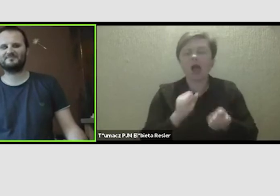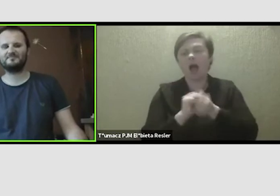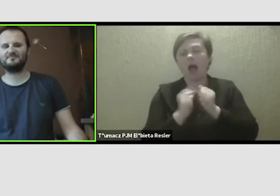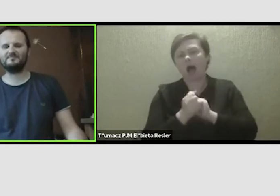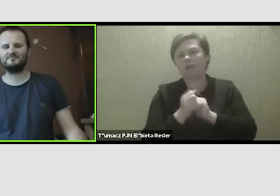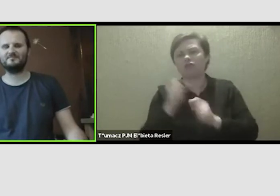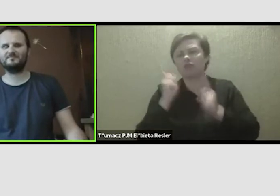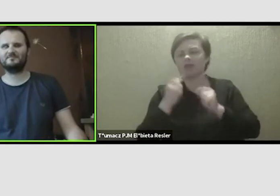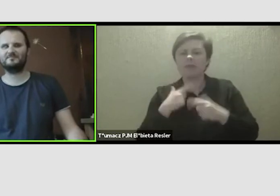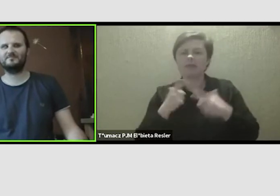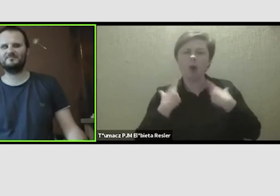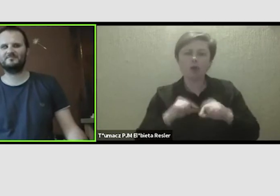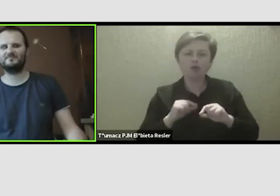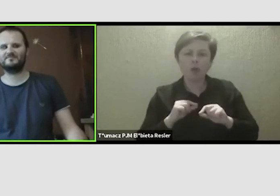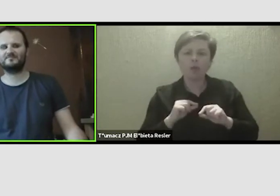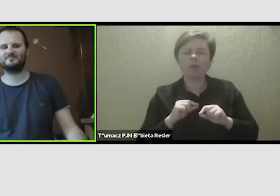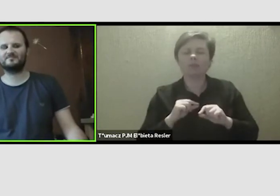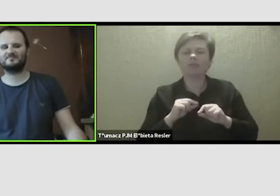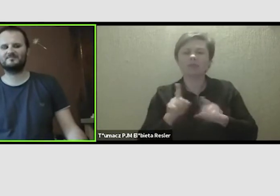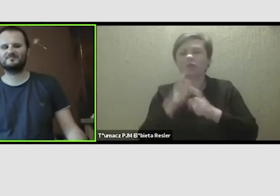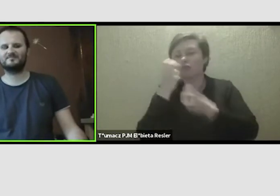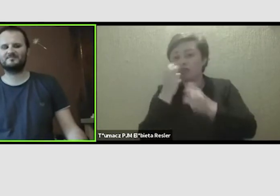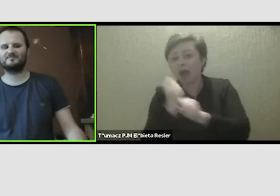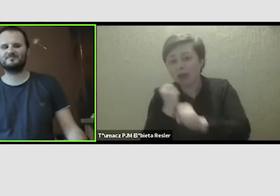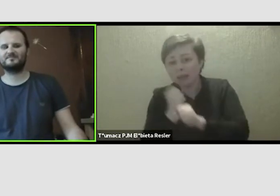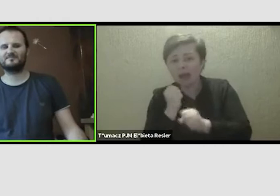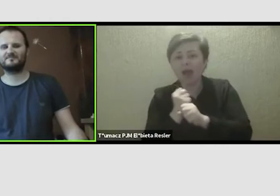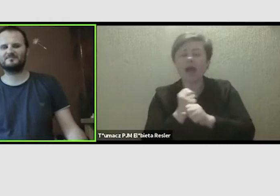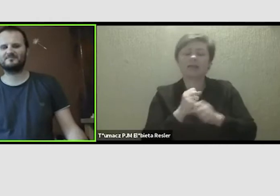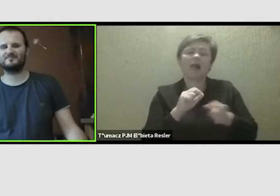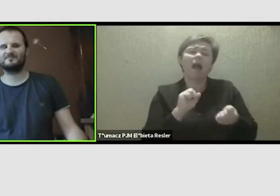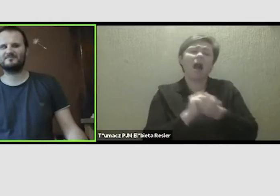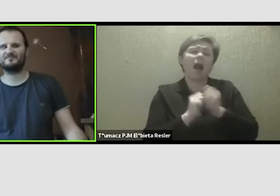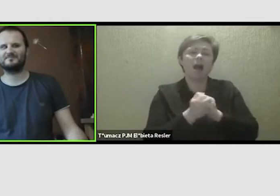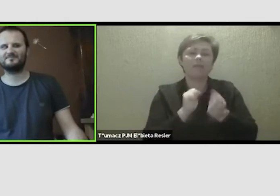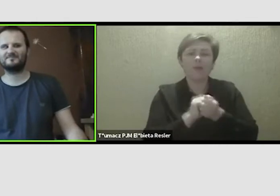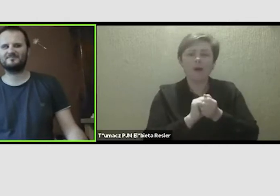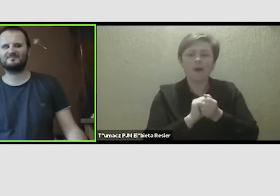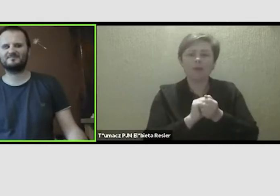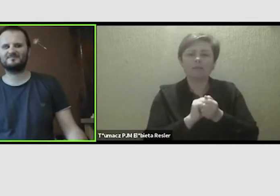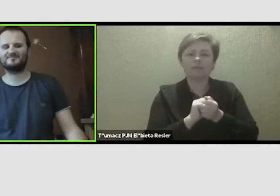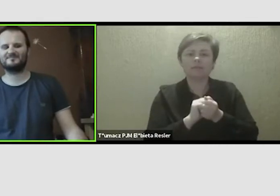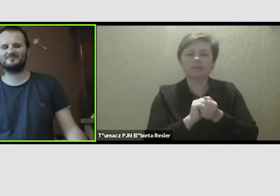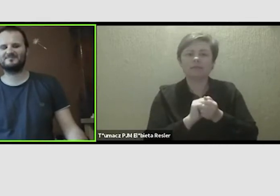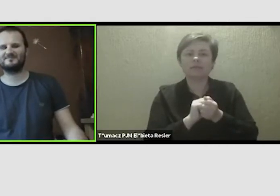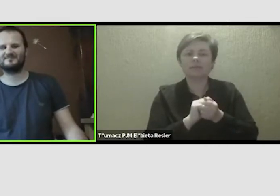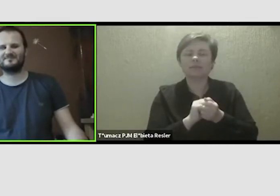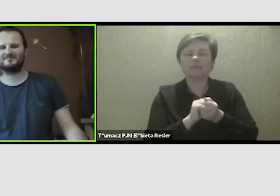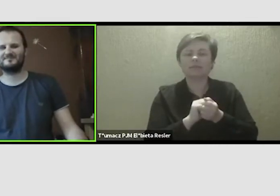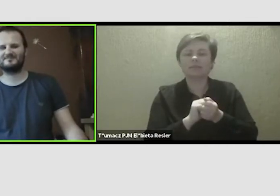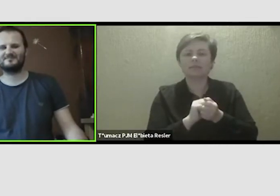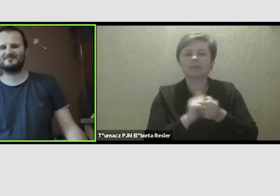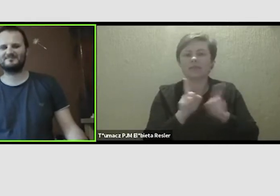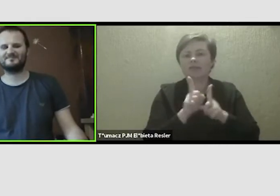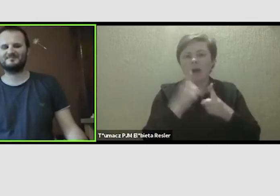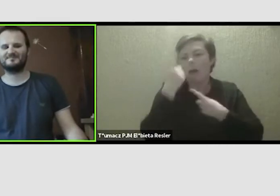również szuka pracy, albo kimś kto, nie wiem, myśli